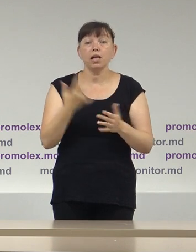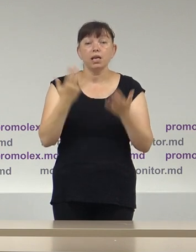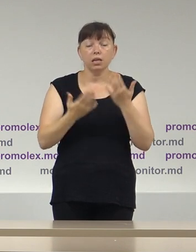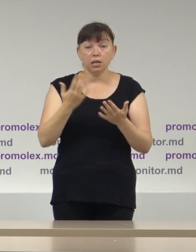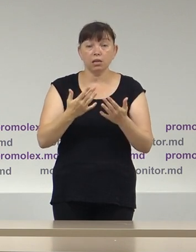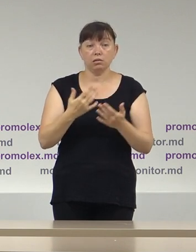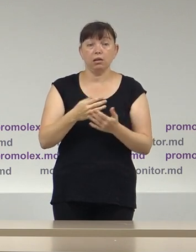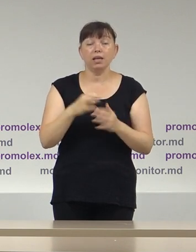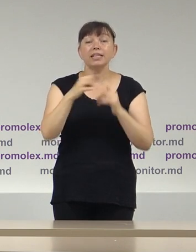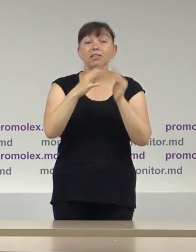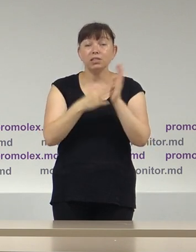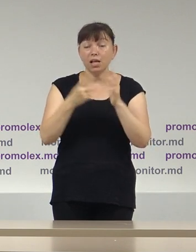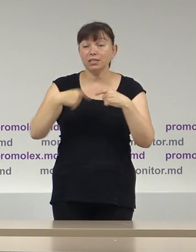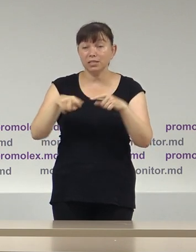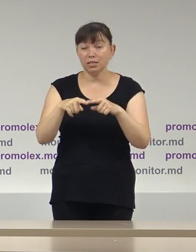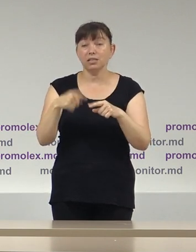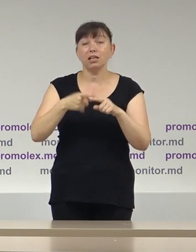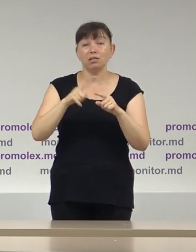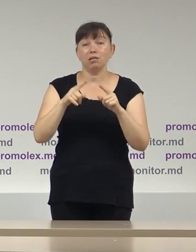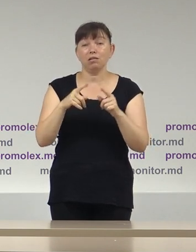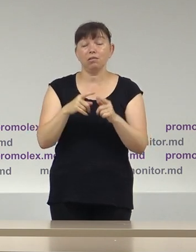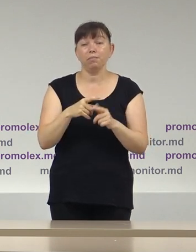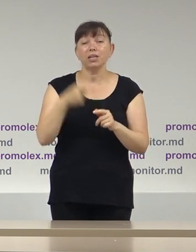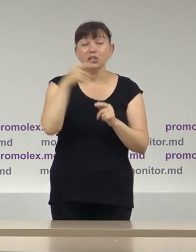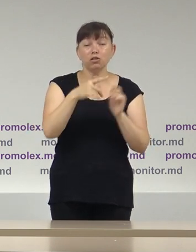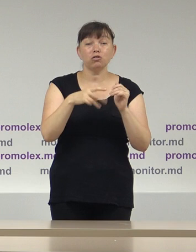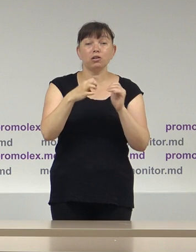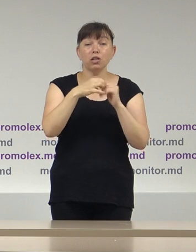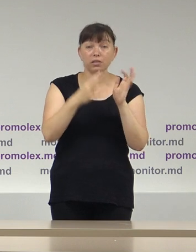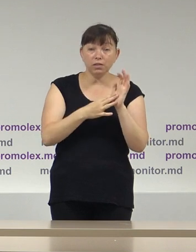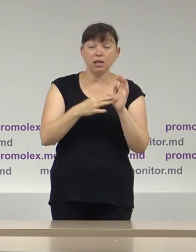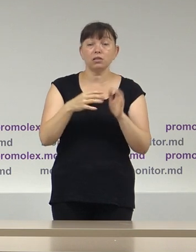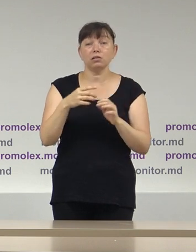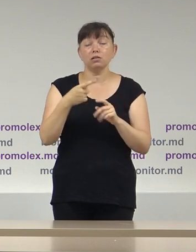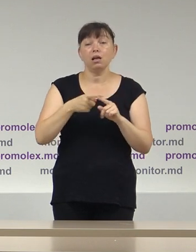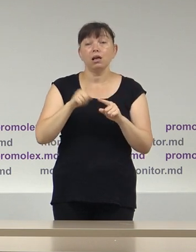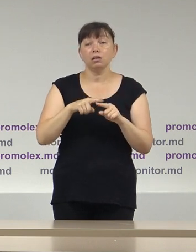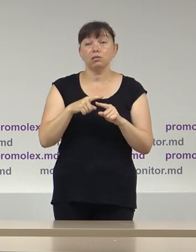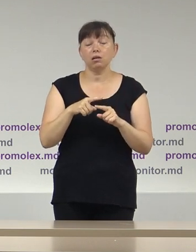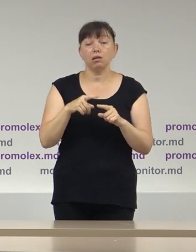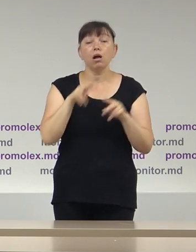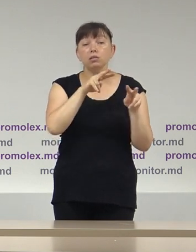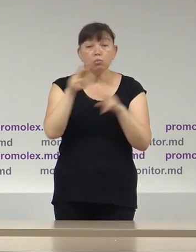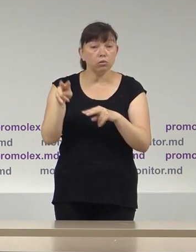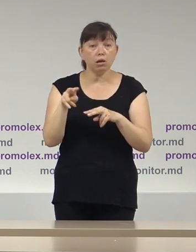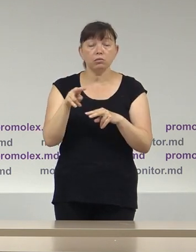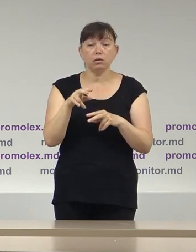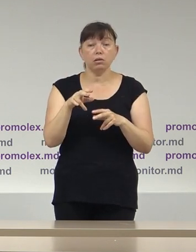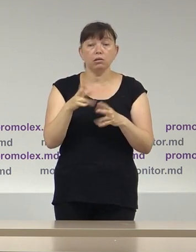1019 secții de votare, adică 80% din cele 1276, observatorii au avut